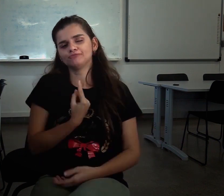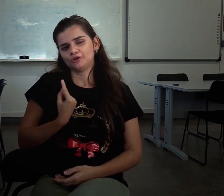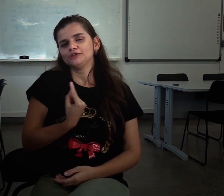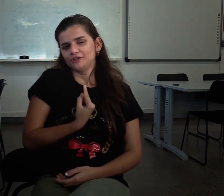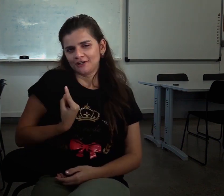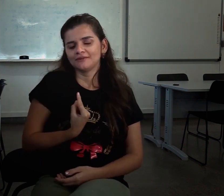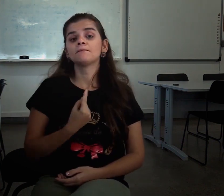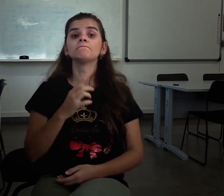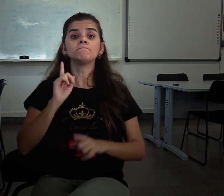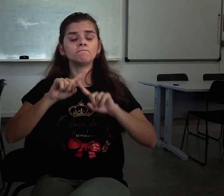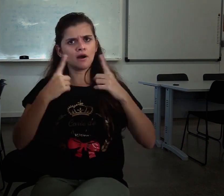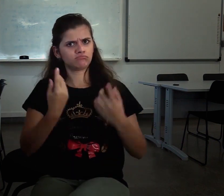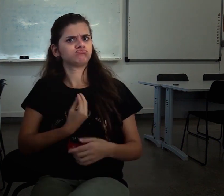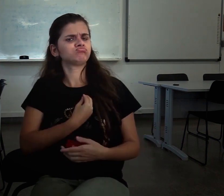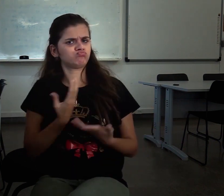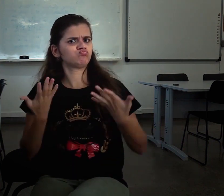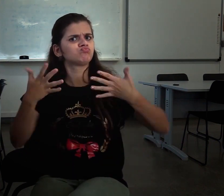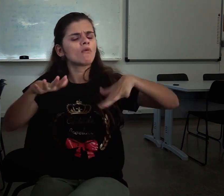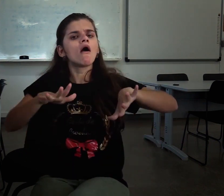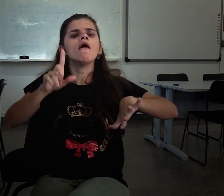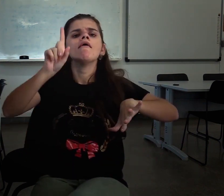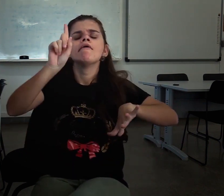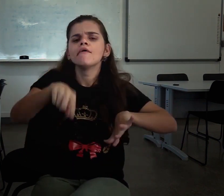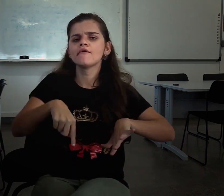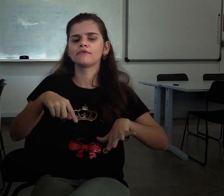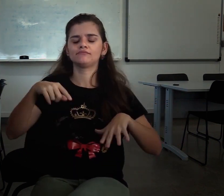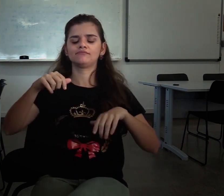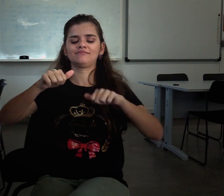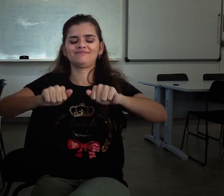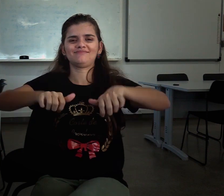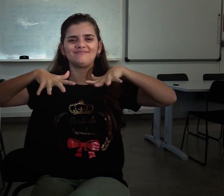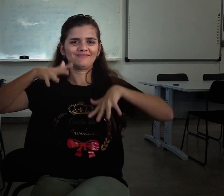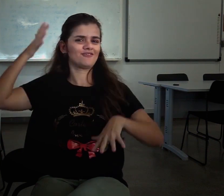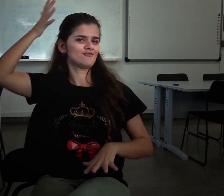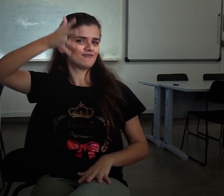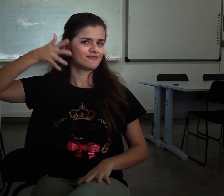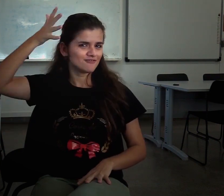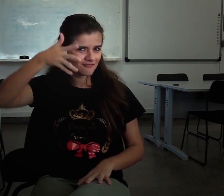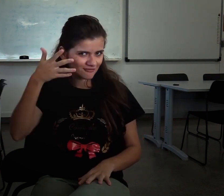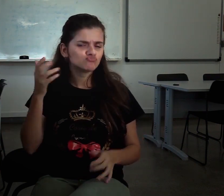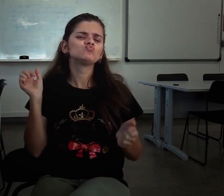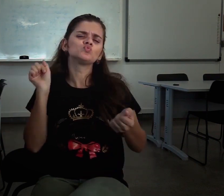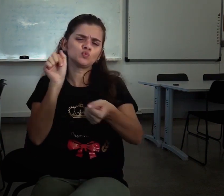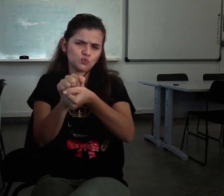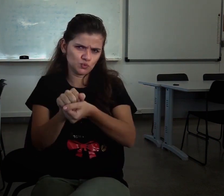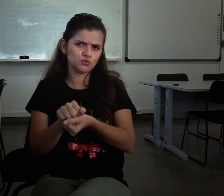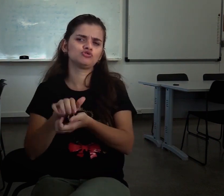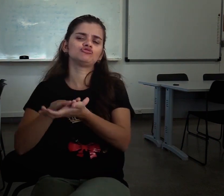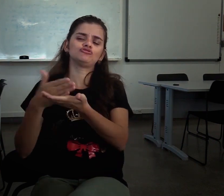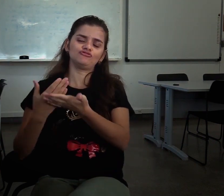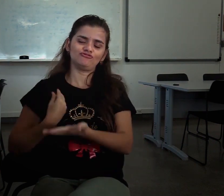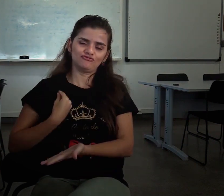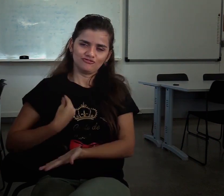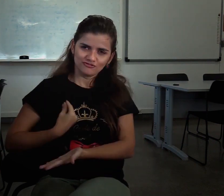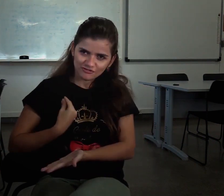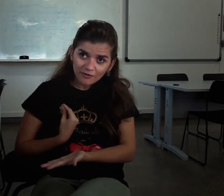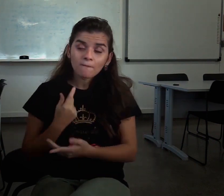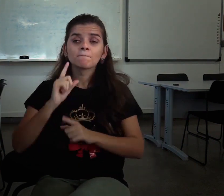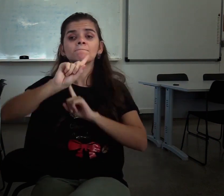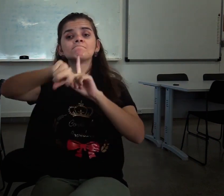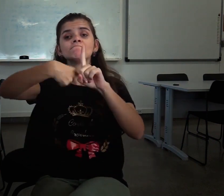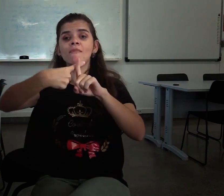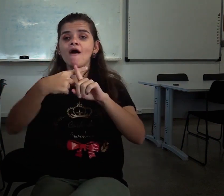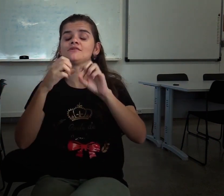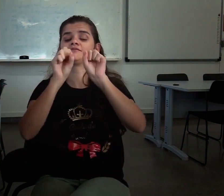individual. A inclusão se resumia a outros espaços, com palestras que contavam com intérpretes e apoio